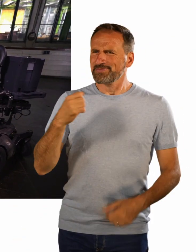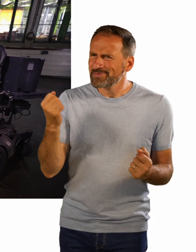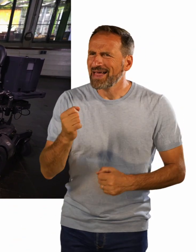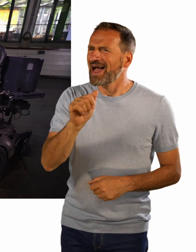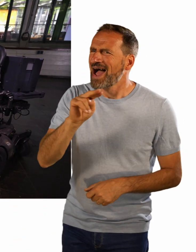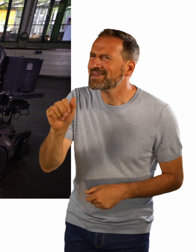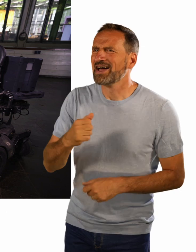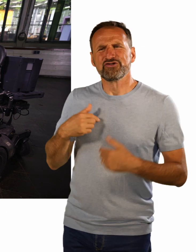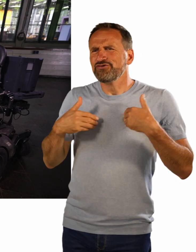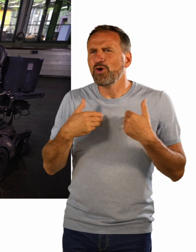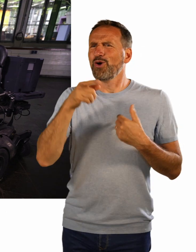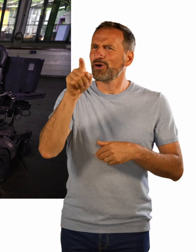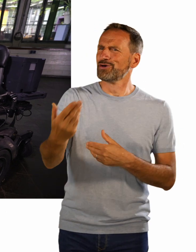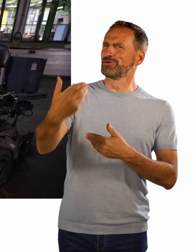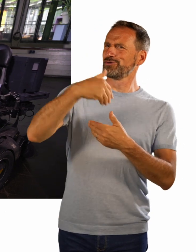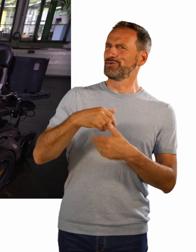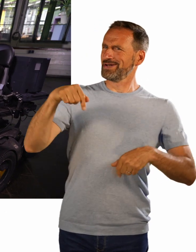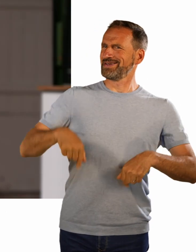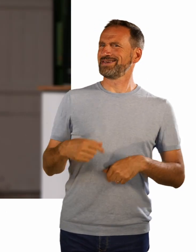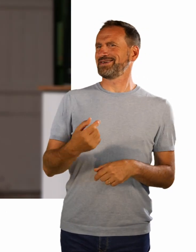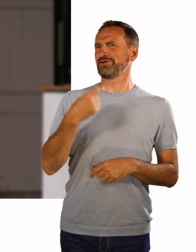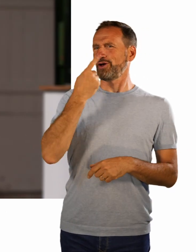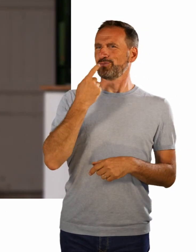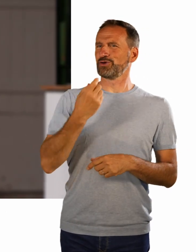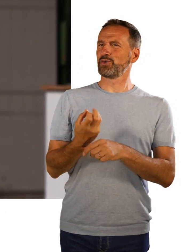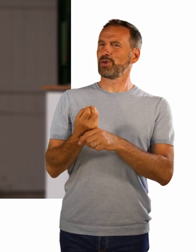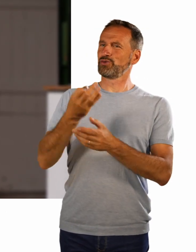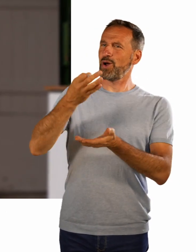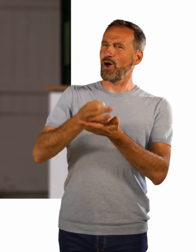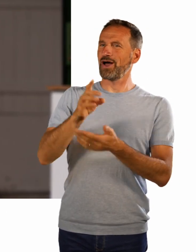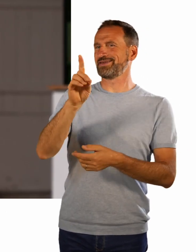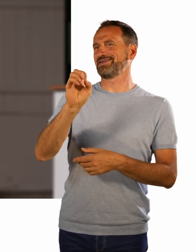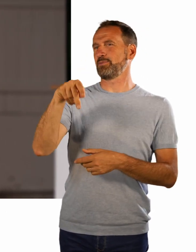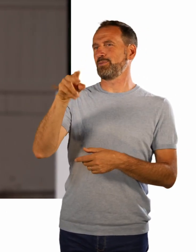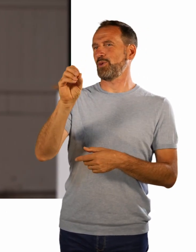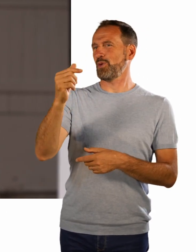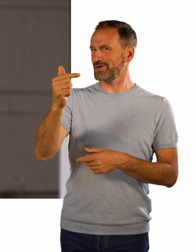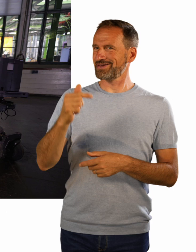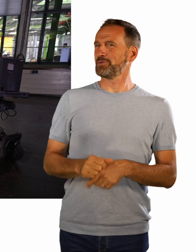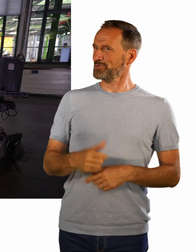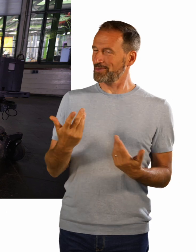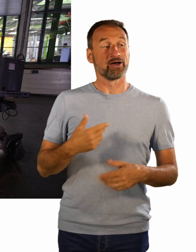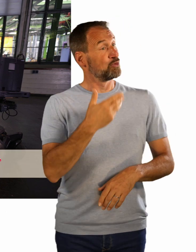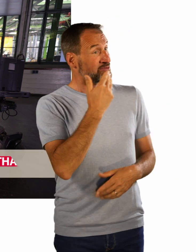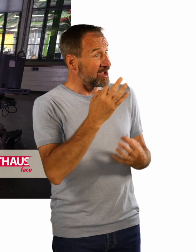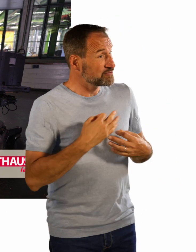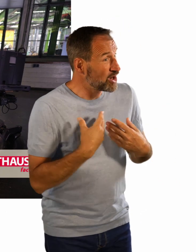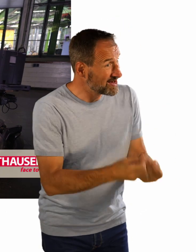können in Dortmund im Kulturort Depot. Danke auch meinerseits. Vielen, vielen Dank für die Einladung. Ich hoffe, wir sehen uns bald wieder.